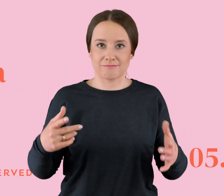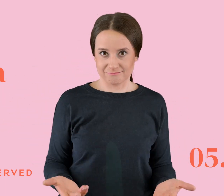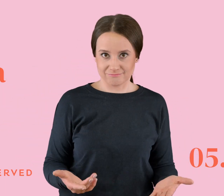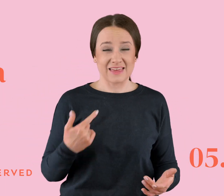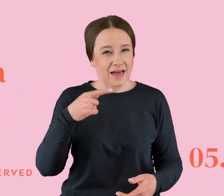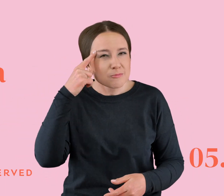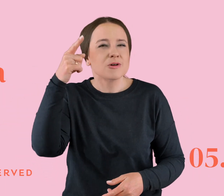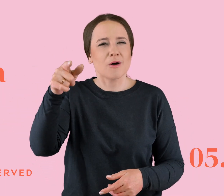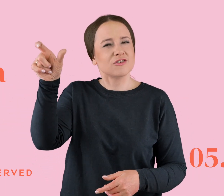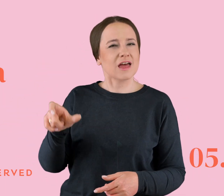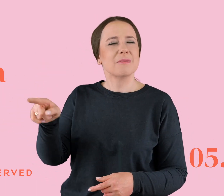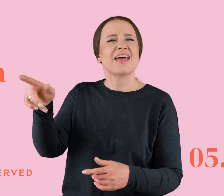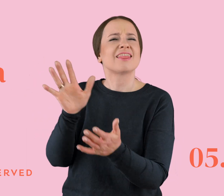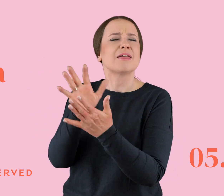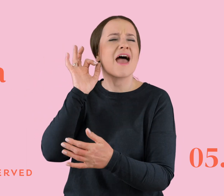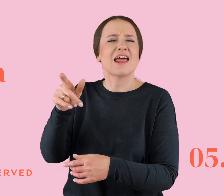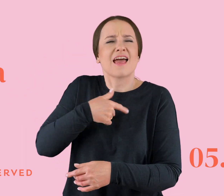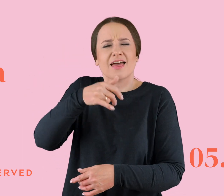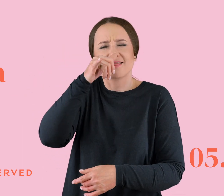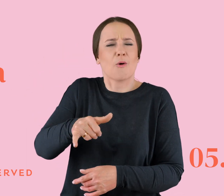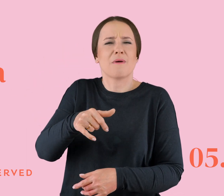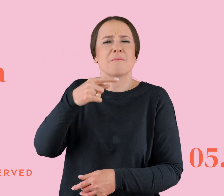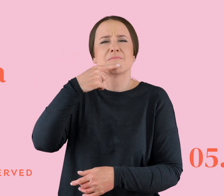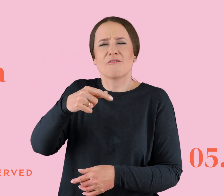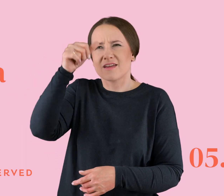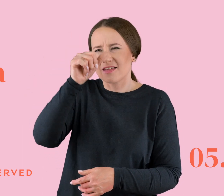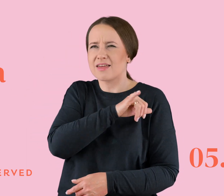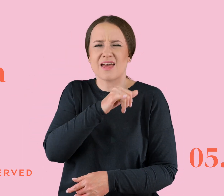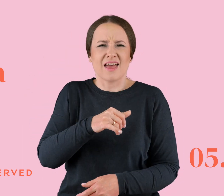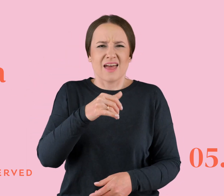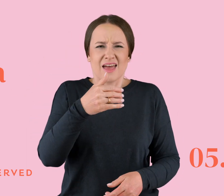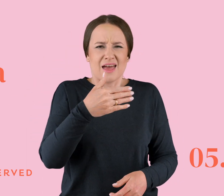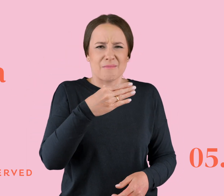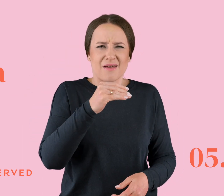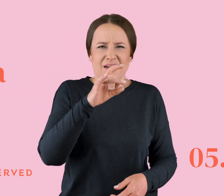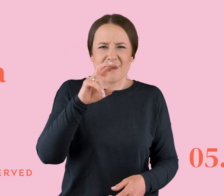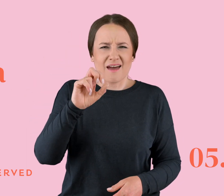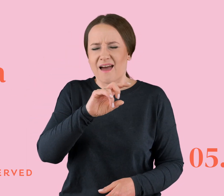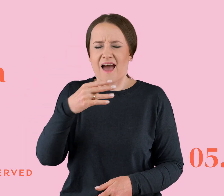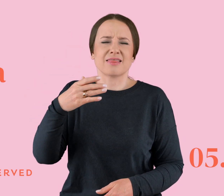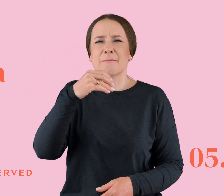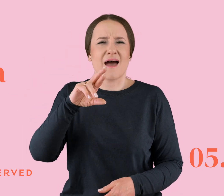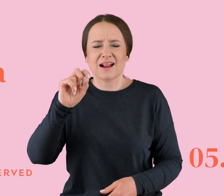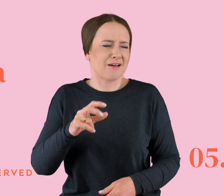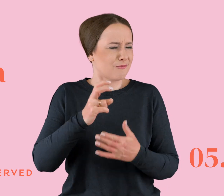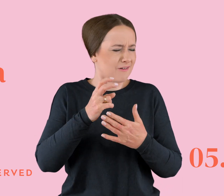umiem wymówić, imienia jest, nazwiska, czyli Meghan Markle, Merkle kurwa, Markle. Meghan Markle i ten książę, przecież oni